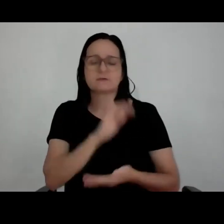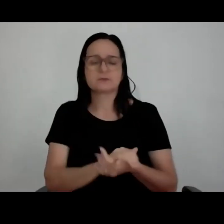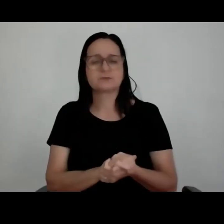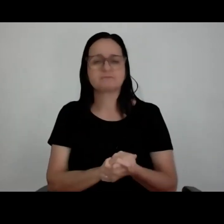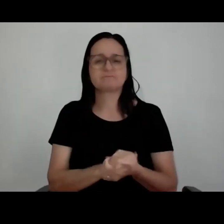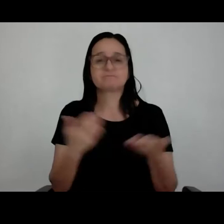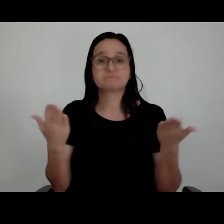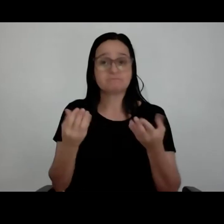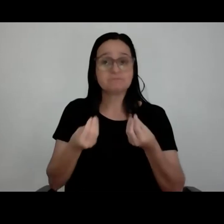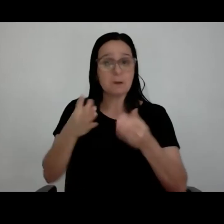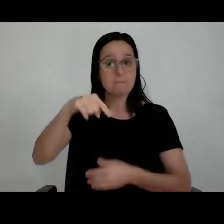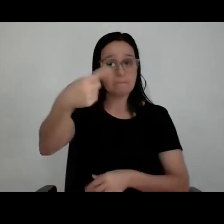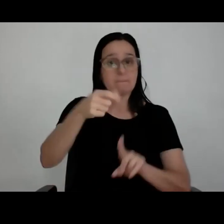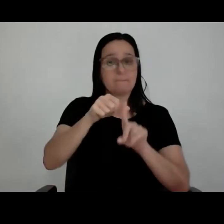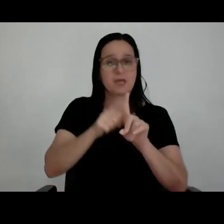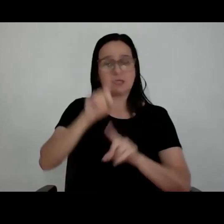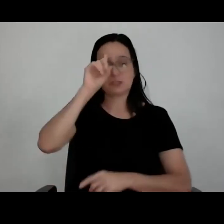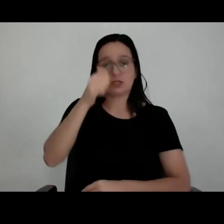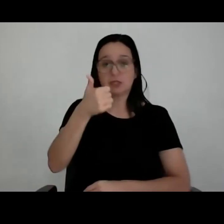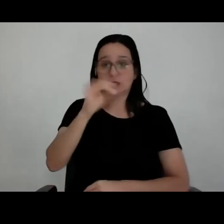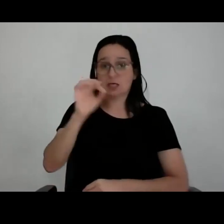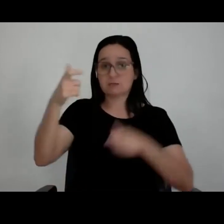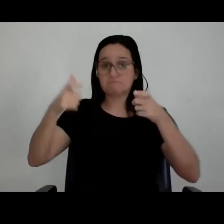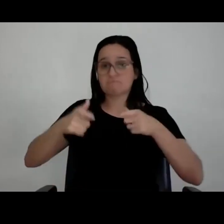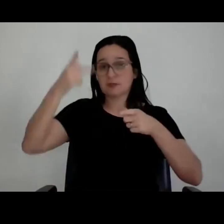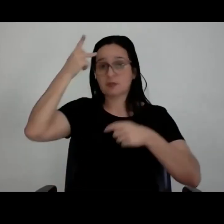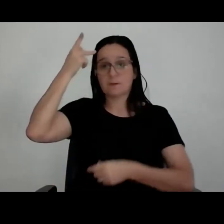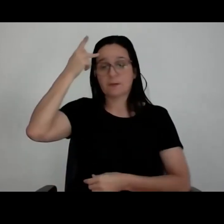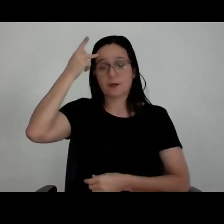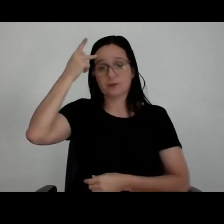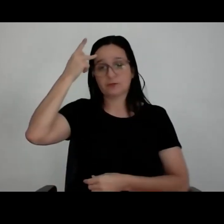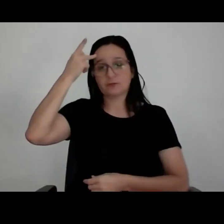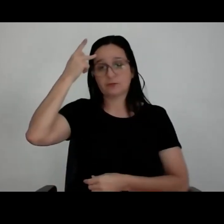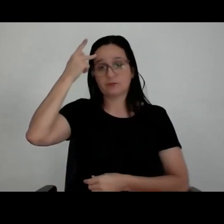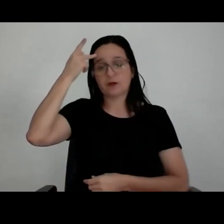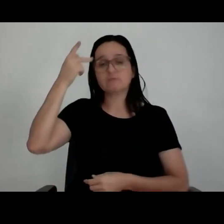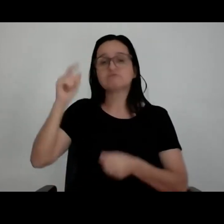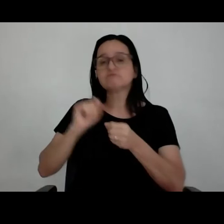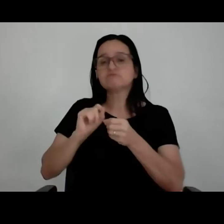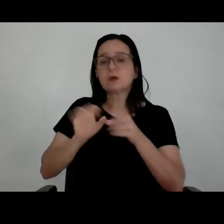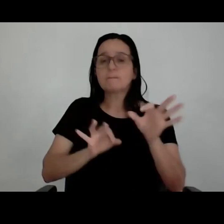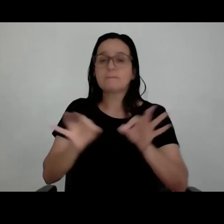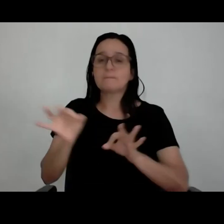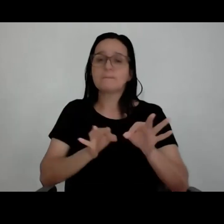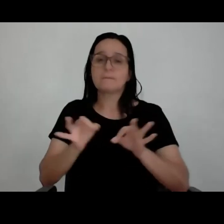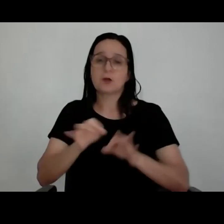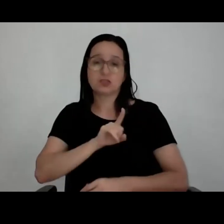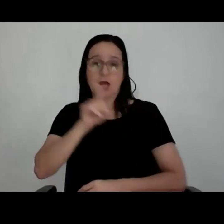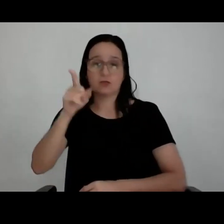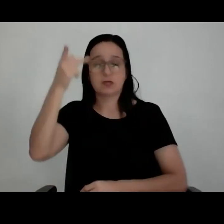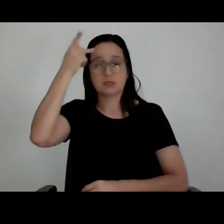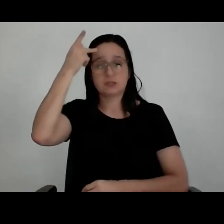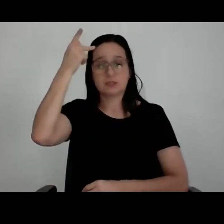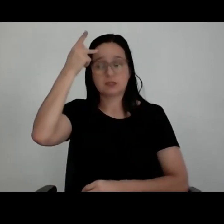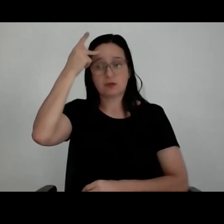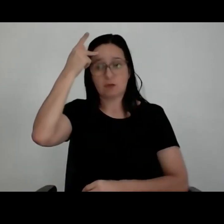mês que vem agora, no dia 10, em São Paulo, o lançamento do The Town, que é o projeto do Medina para São Paulo. Em vez de levar o Rock in Rio,